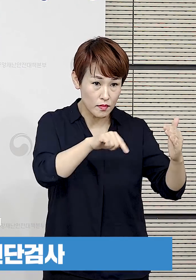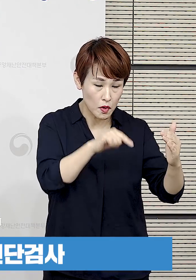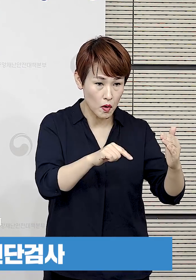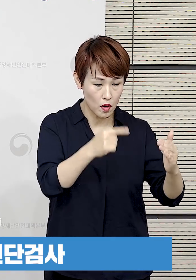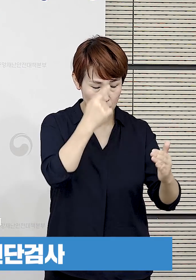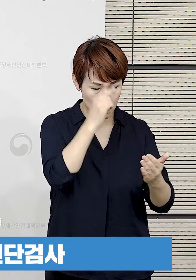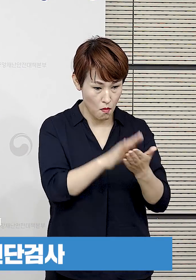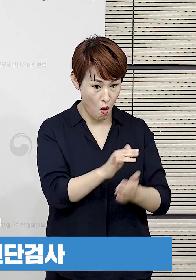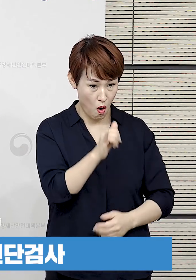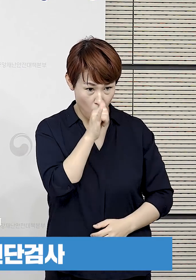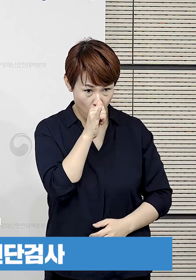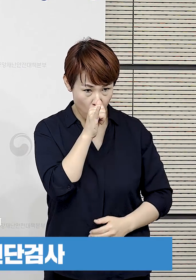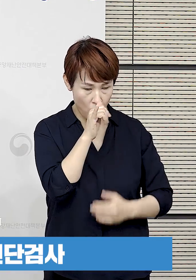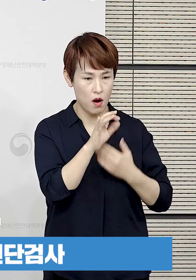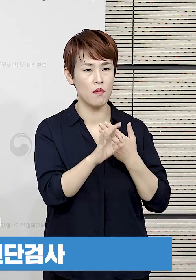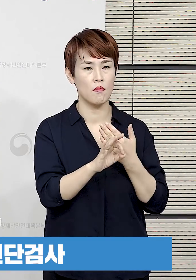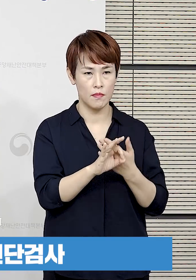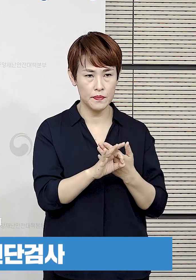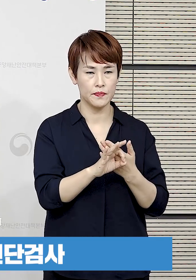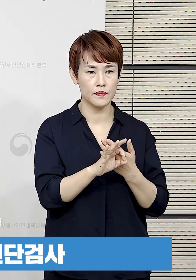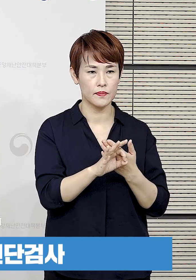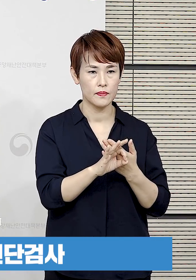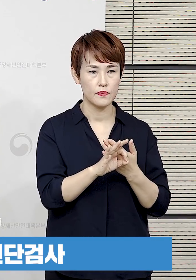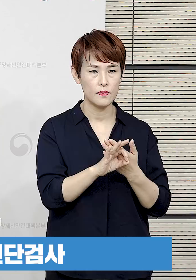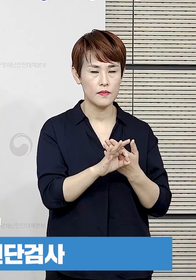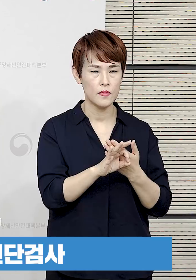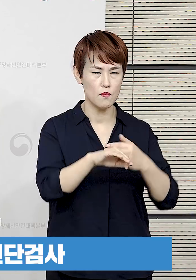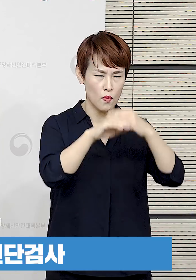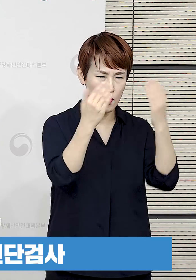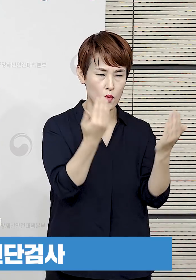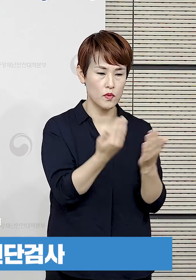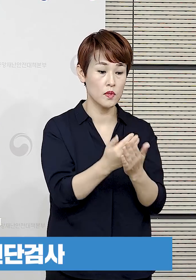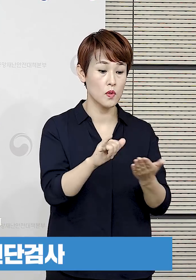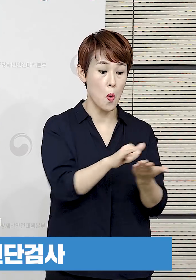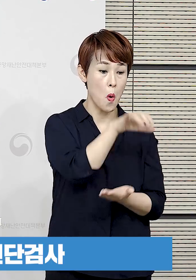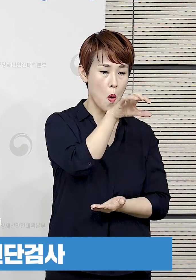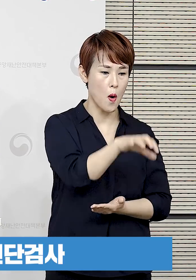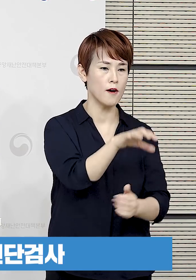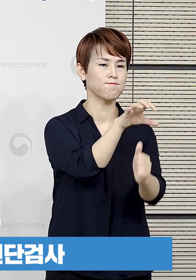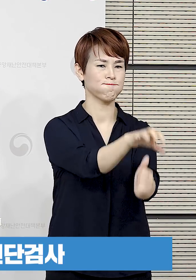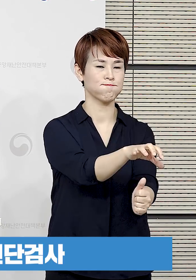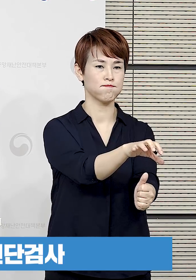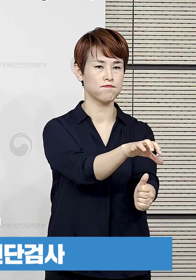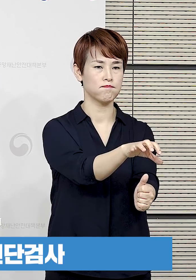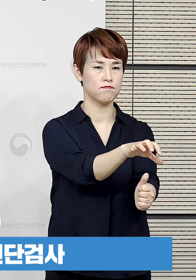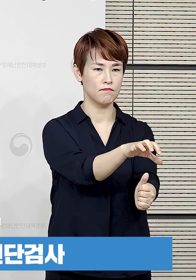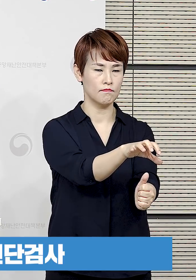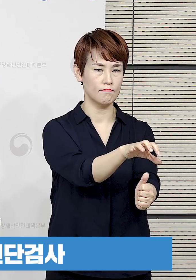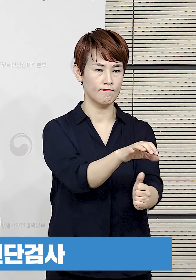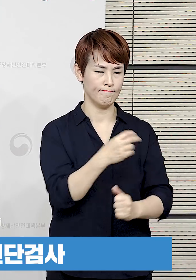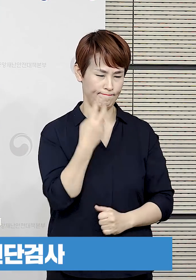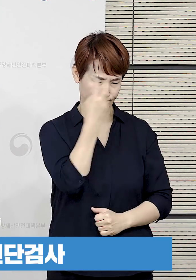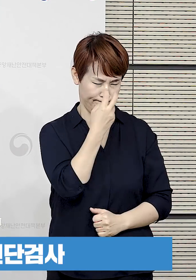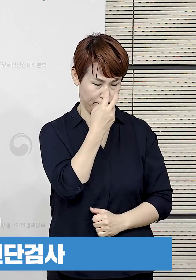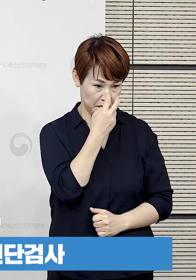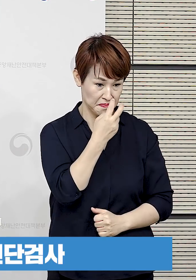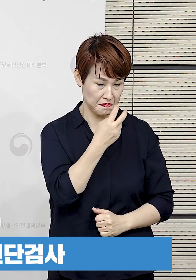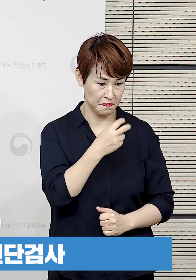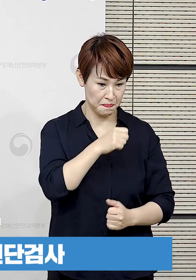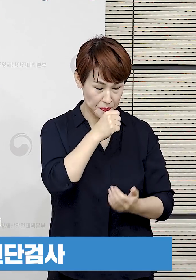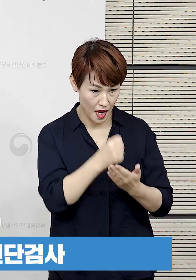미국 입국자 중 정상이 있는 경우는 공통의 원칙에 따라 모두 공항에서 선제에 격리하고